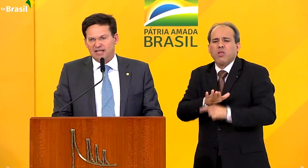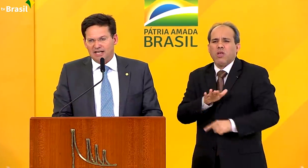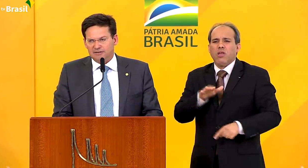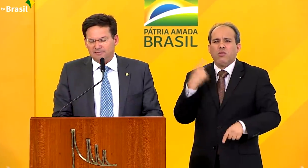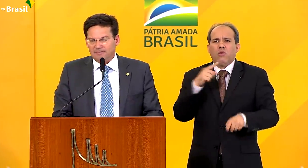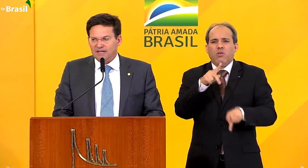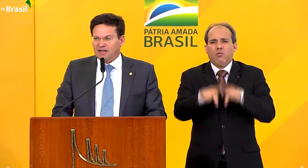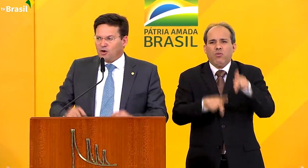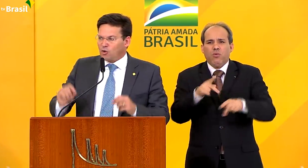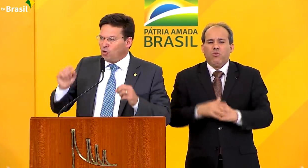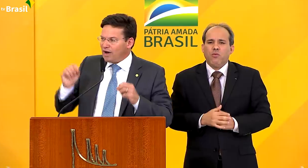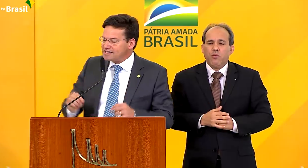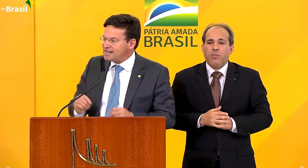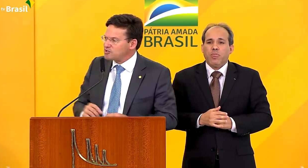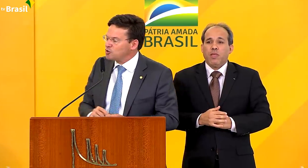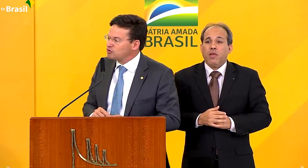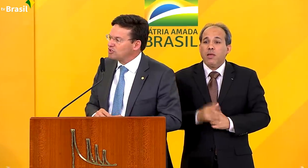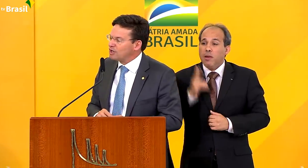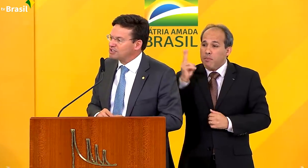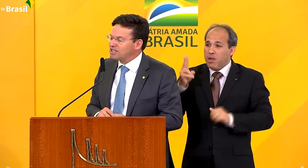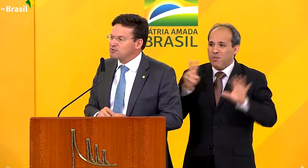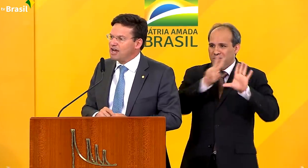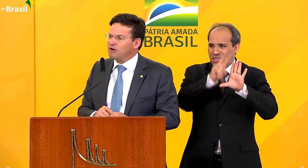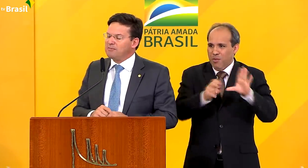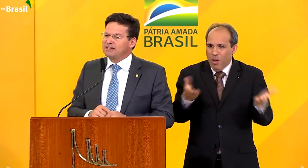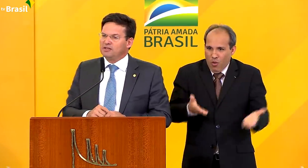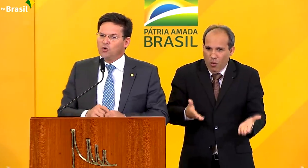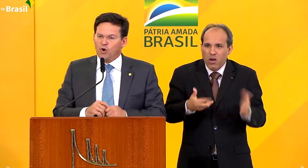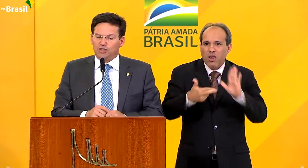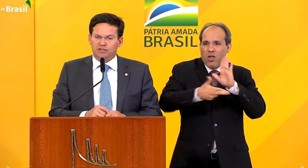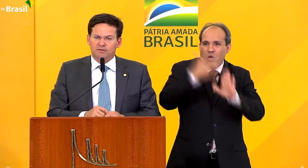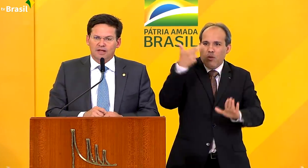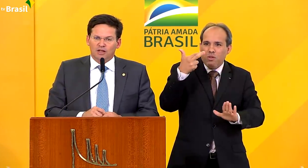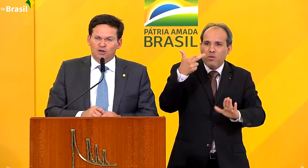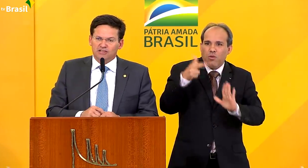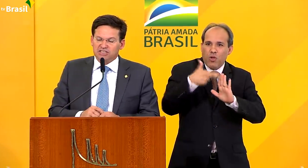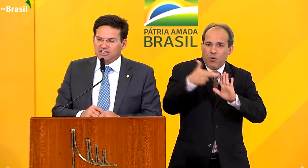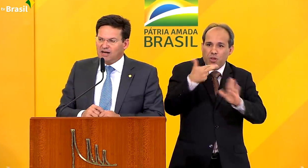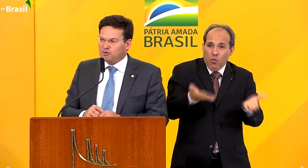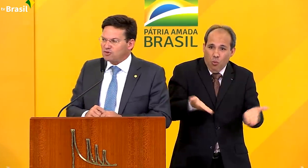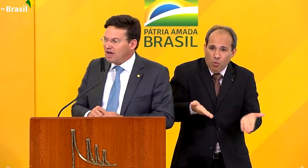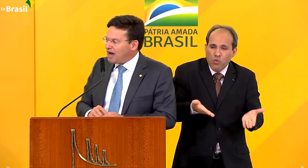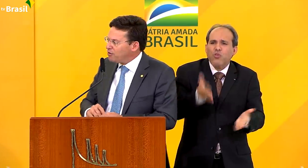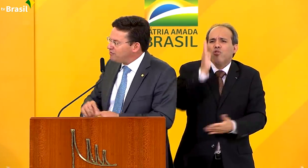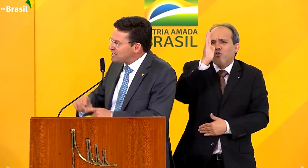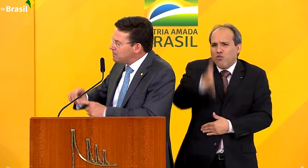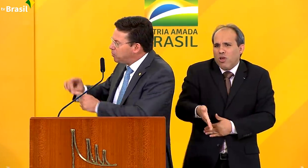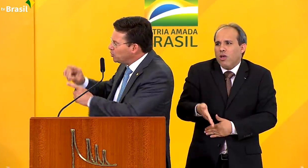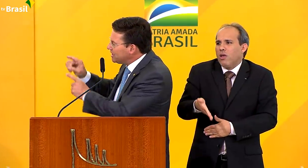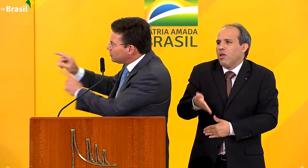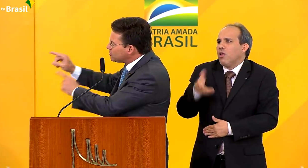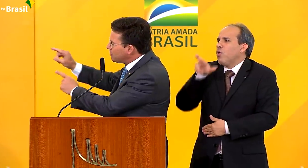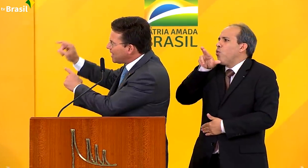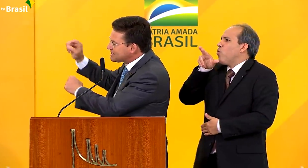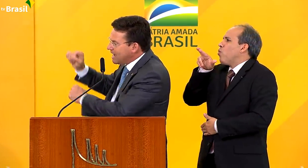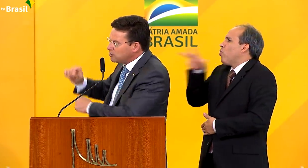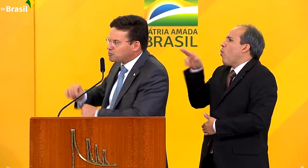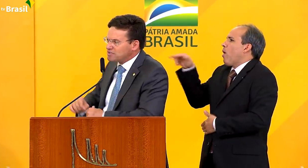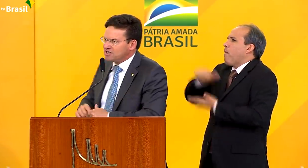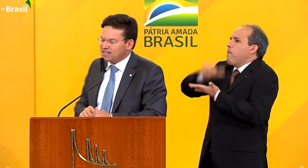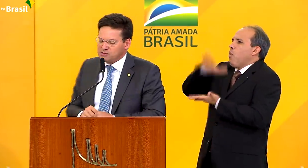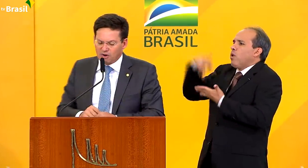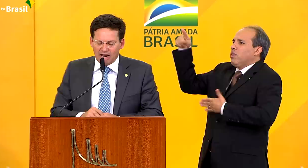nossa sociedade. Com esses assuntos que nós estamos regulamentando hoje, nós estamos, ao invés de punindo os